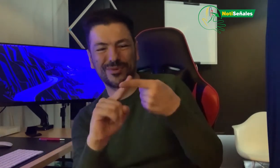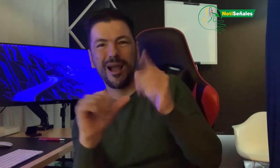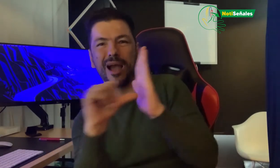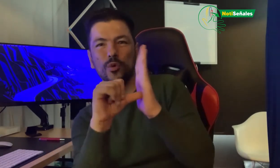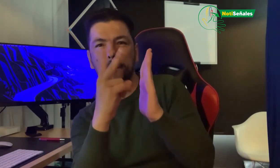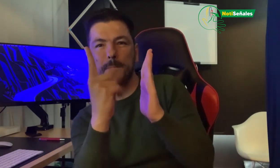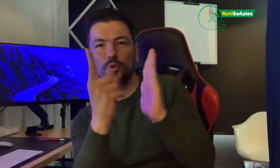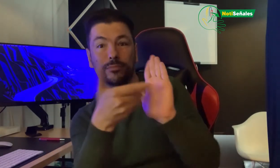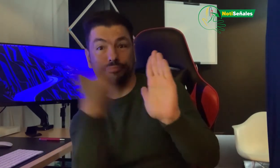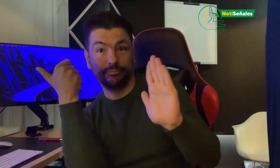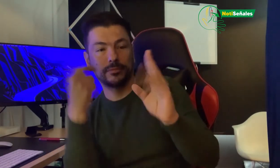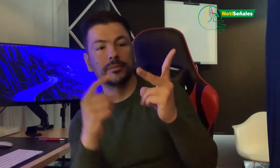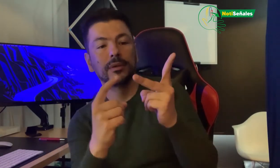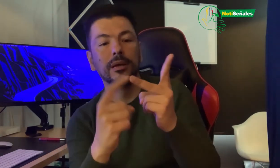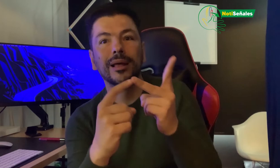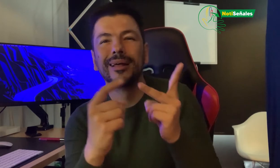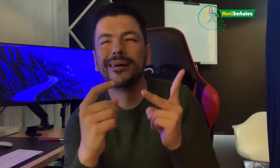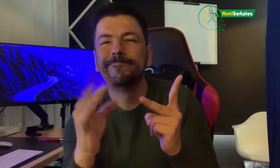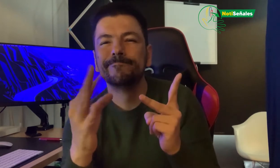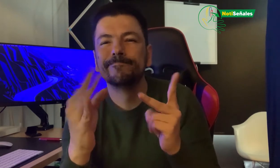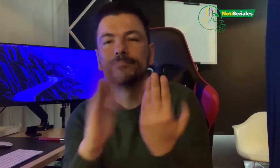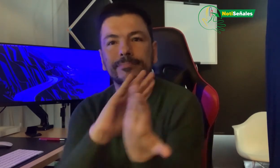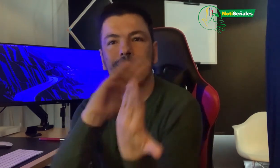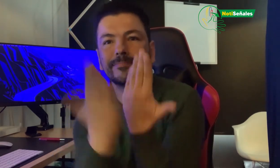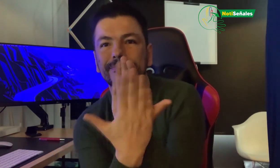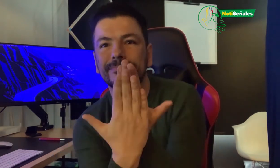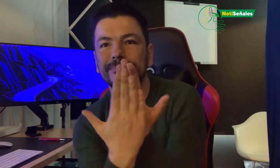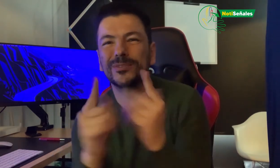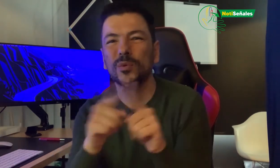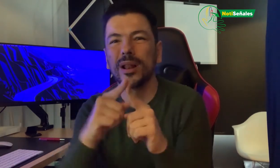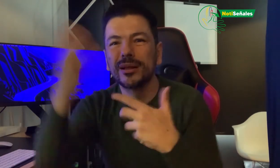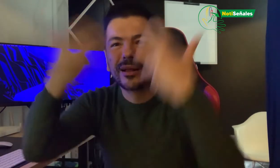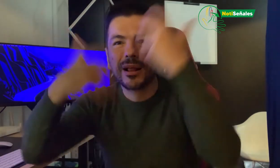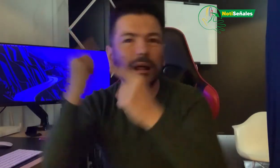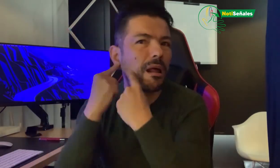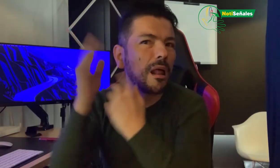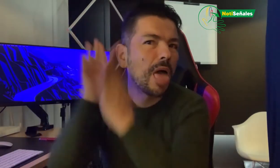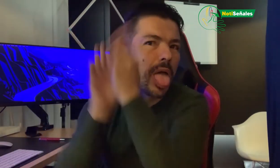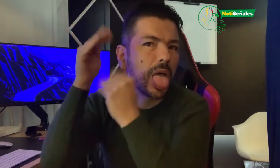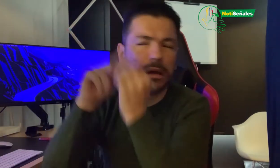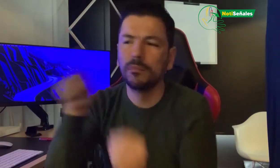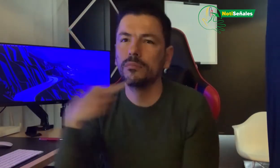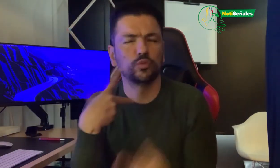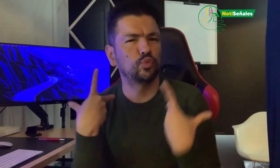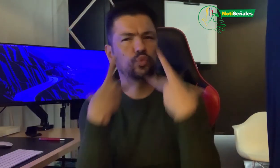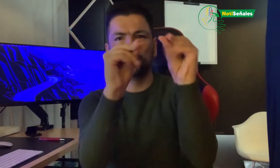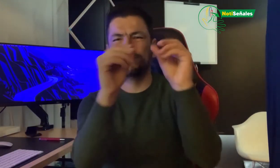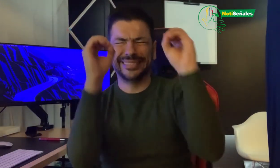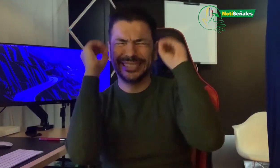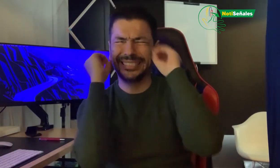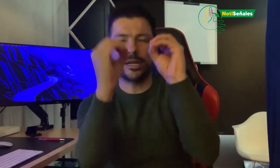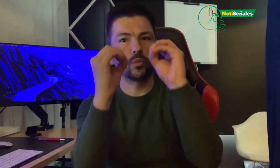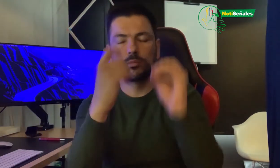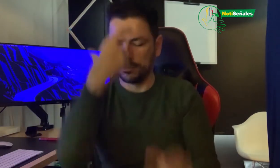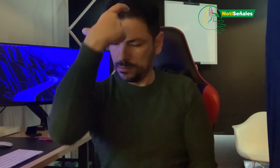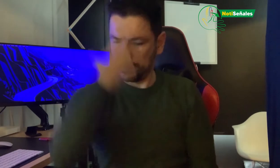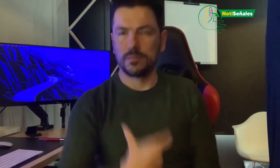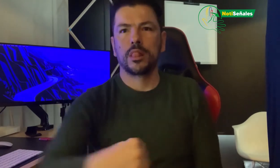y también el tema de un requerimiento adicional de hacer los exámenes, que no, que eso no puede ser porque pues que quiten la mirada médica